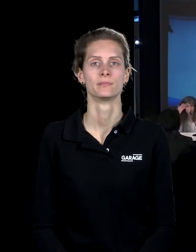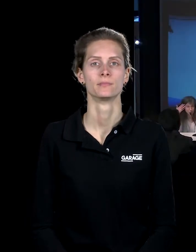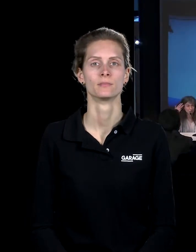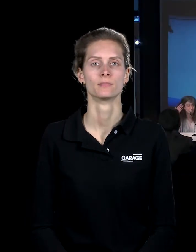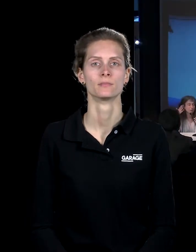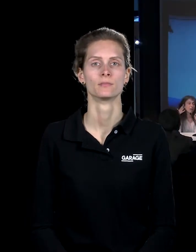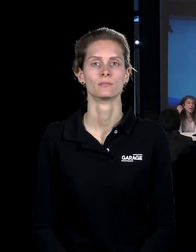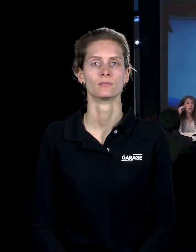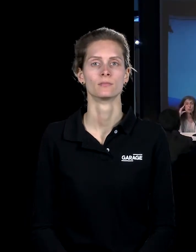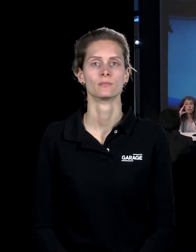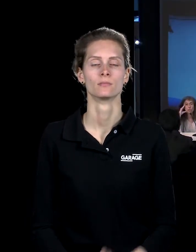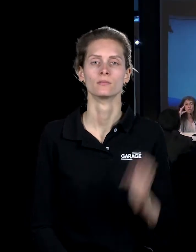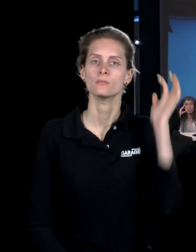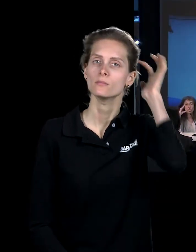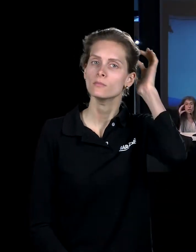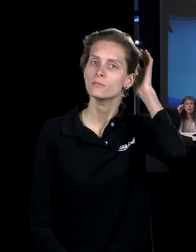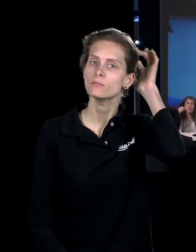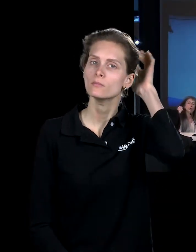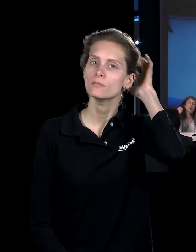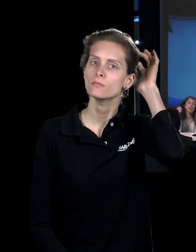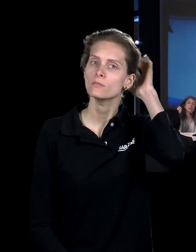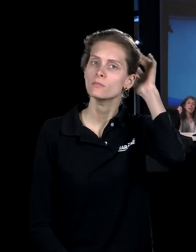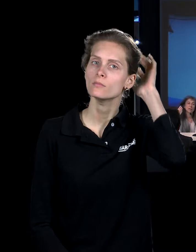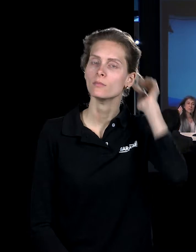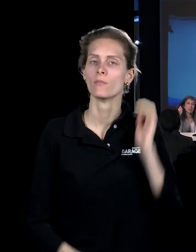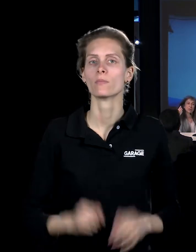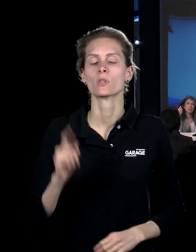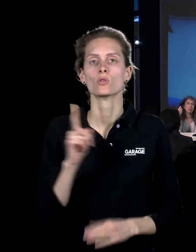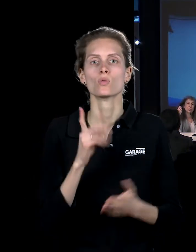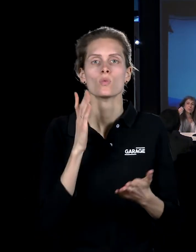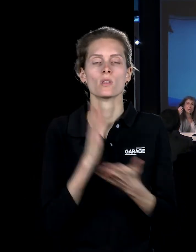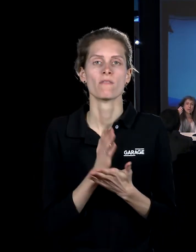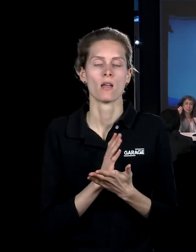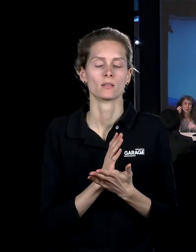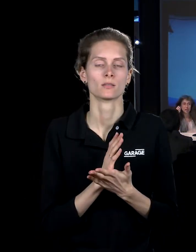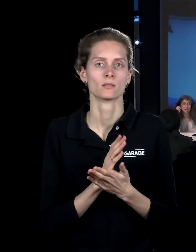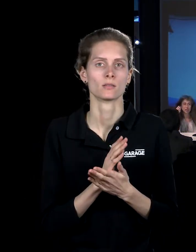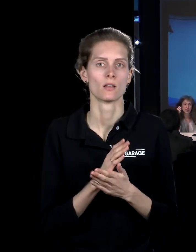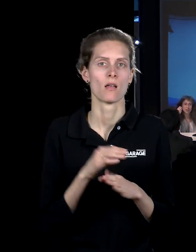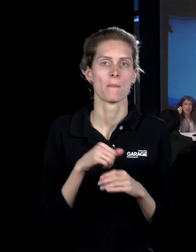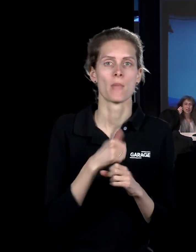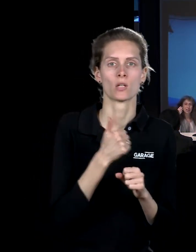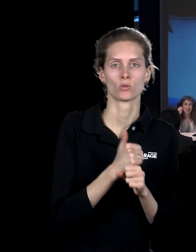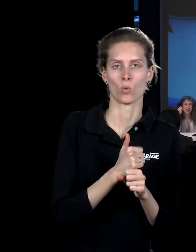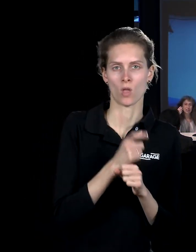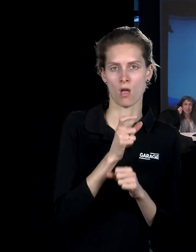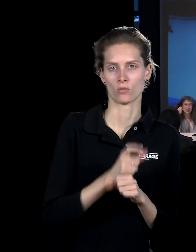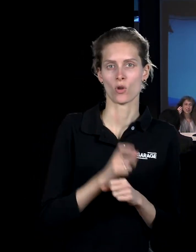история, но еще вот это ощущение, что является персонажем, кто является Белоснежкой,